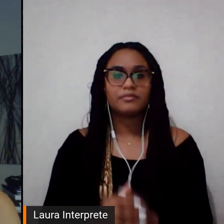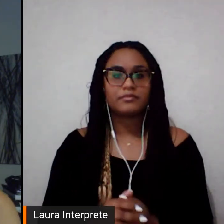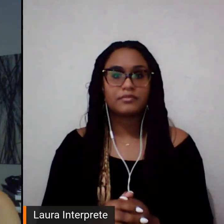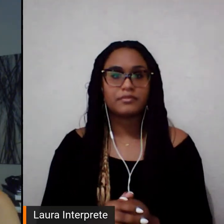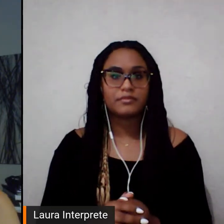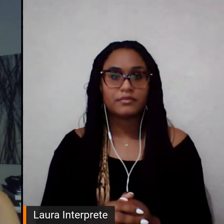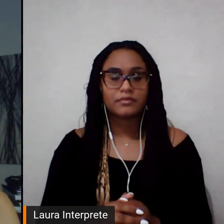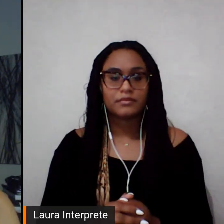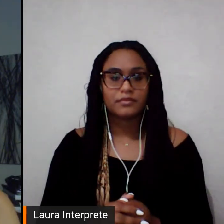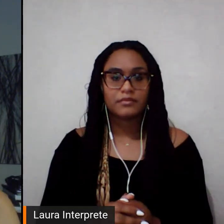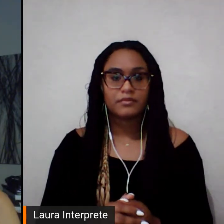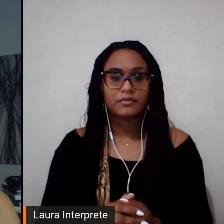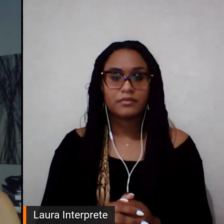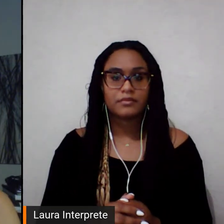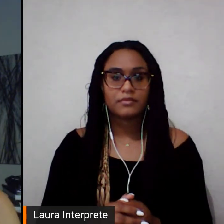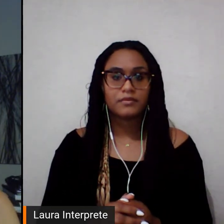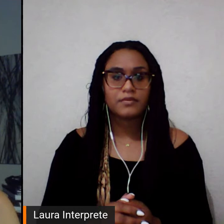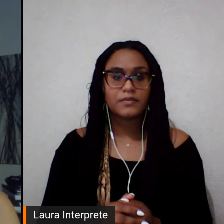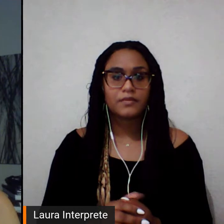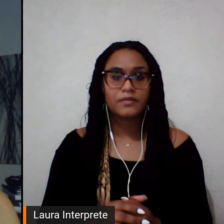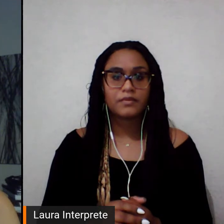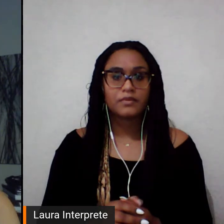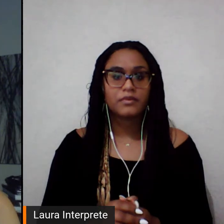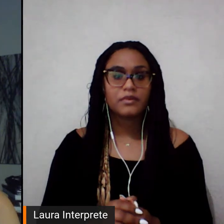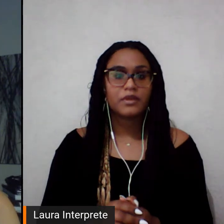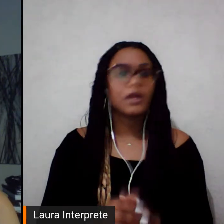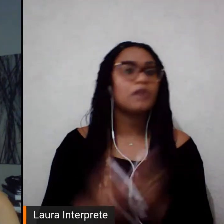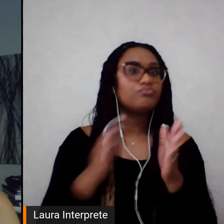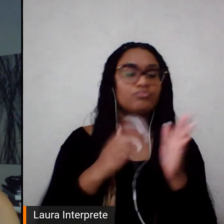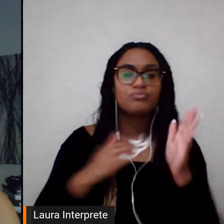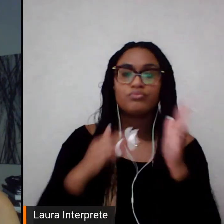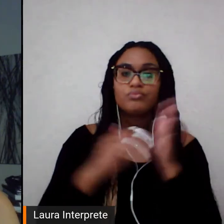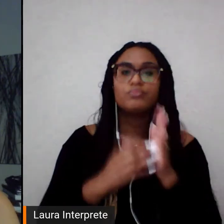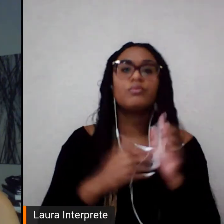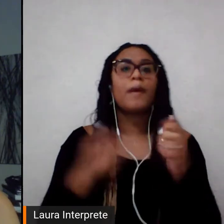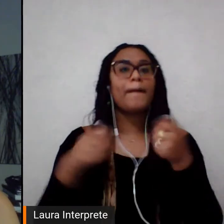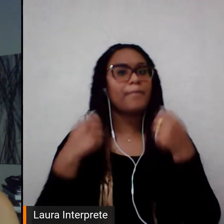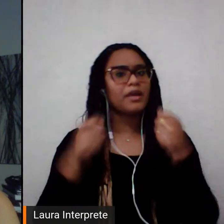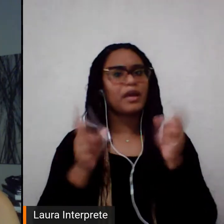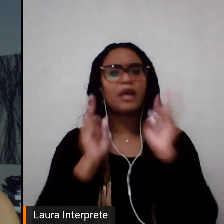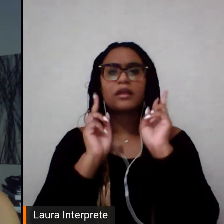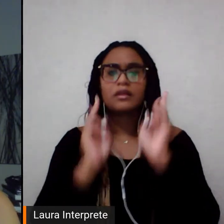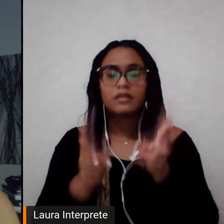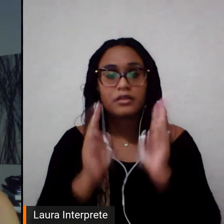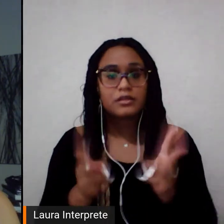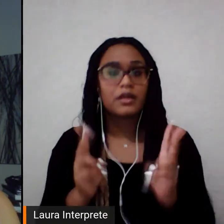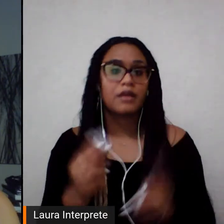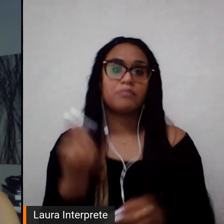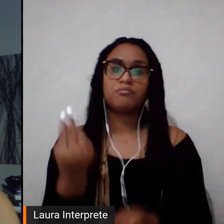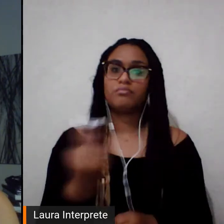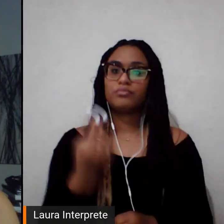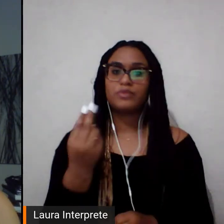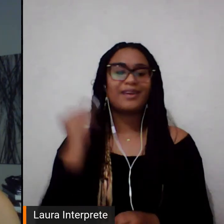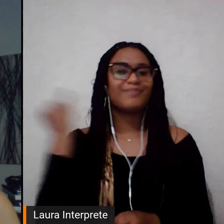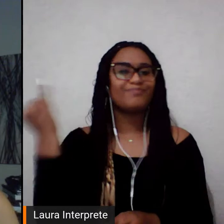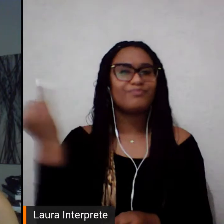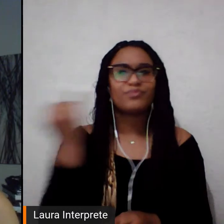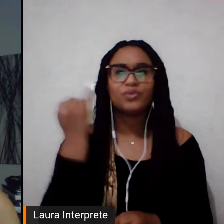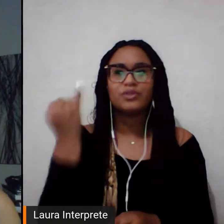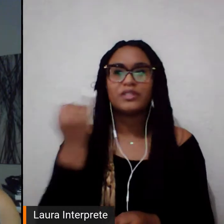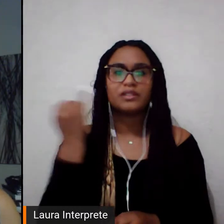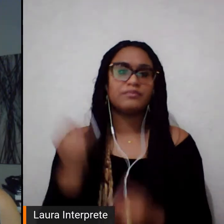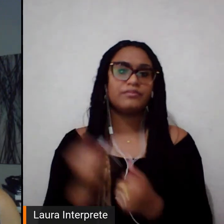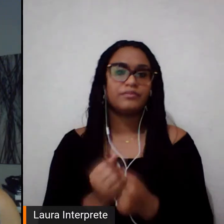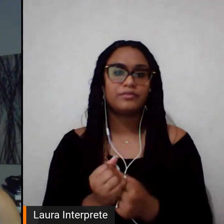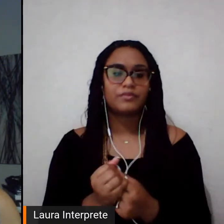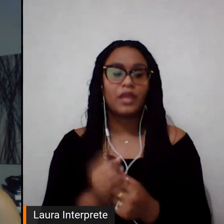necessários por direitos iguais deve ser permanente na sociedade brasileira e o Museu do Futebol tem buscado